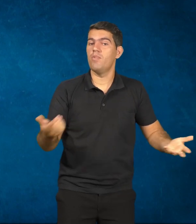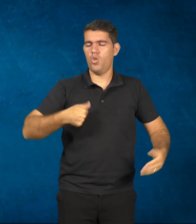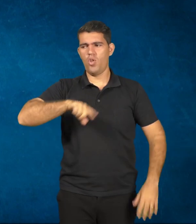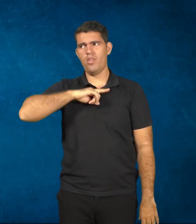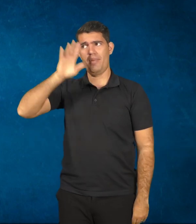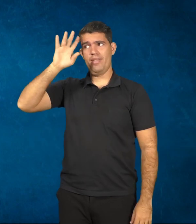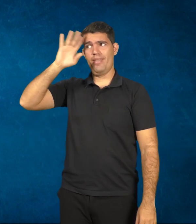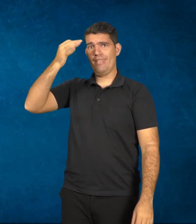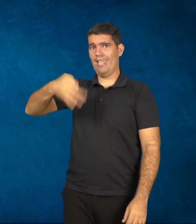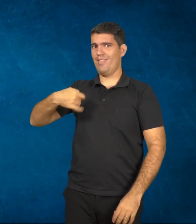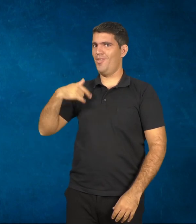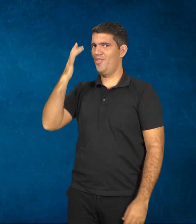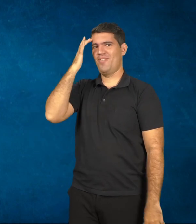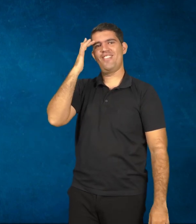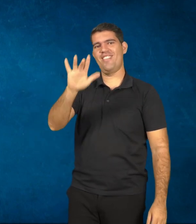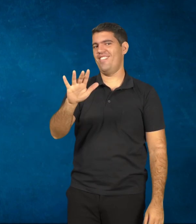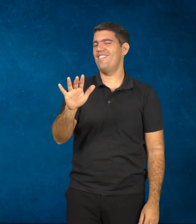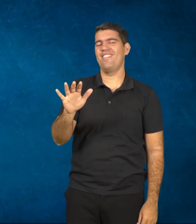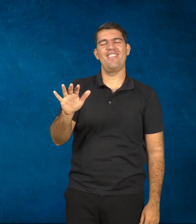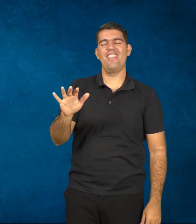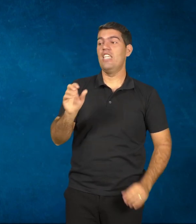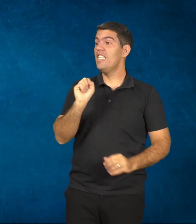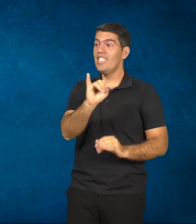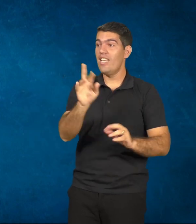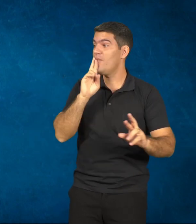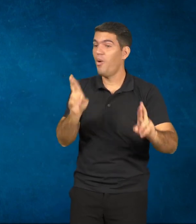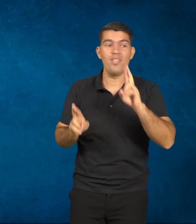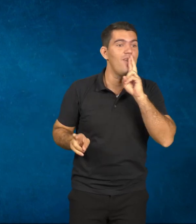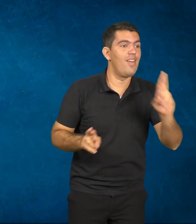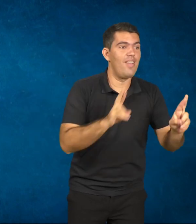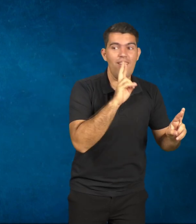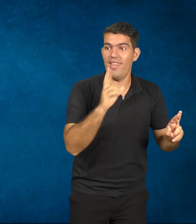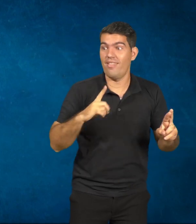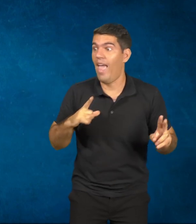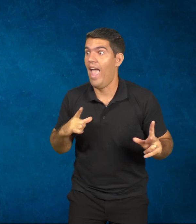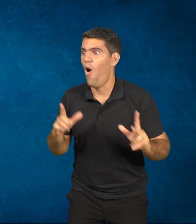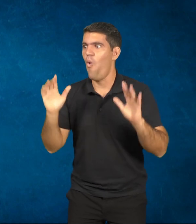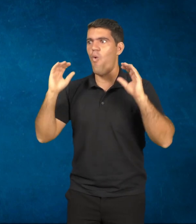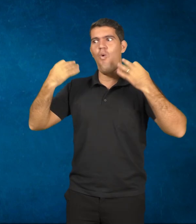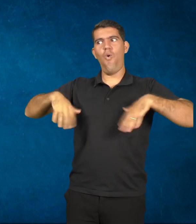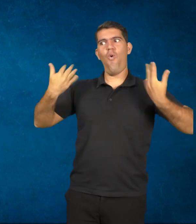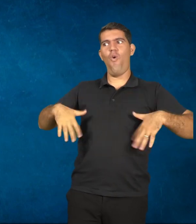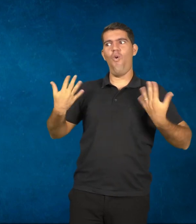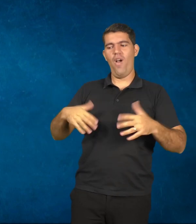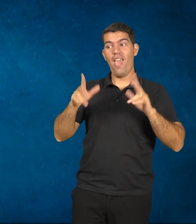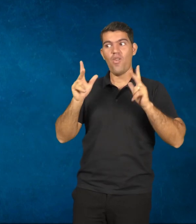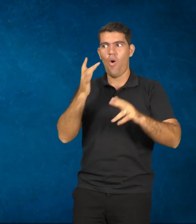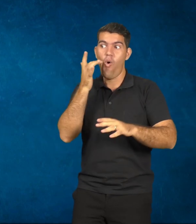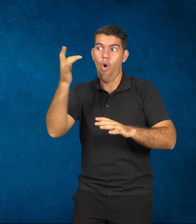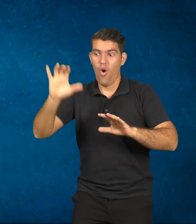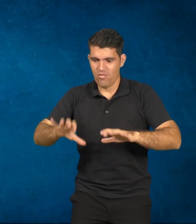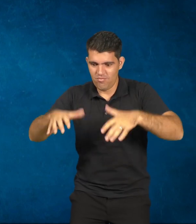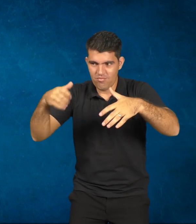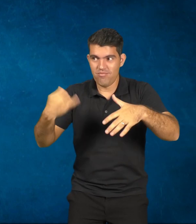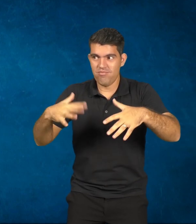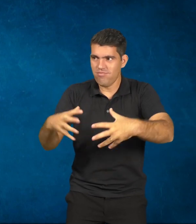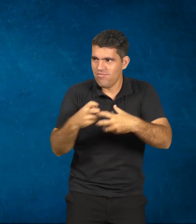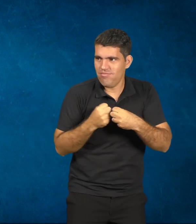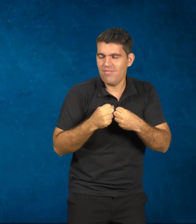certo. Quem tiver essa resposta, acho que tem o tesouro na mão. Mas eu acho que a gente tem que se esforçar